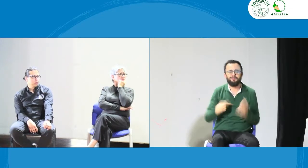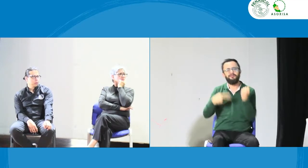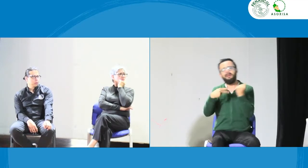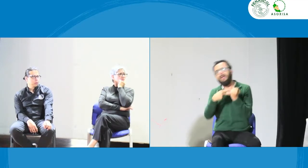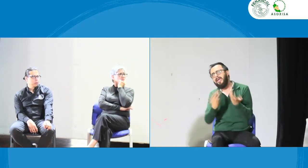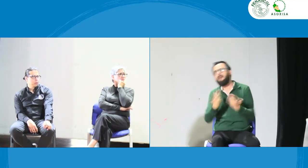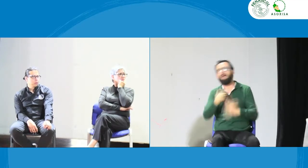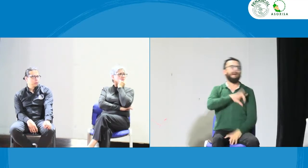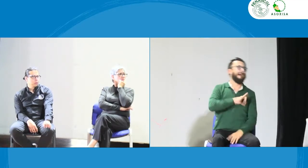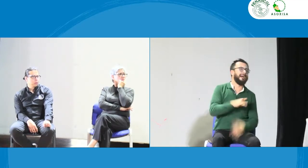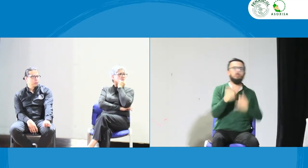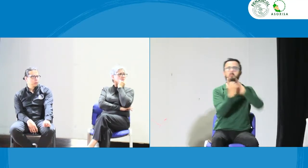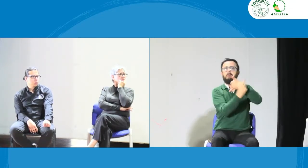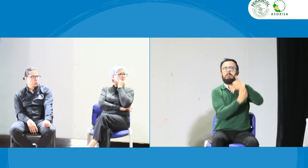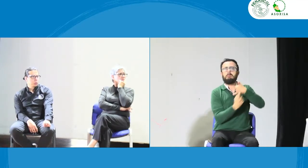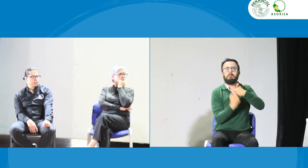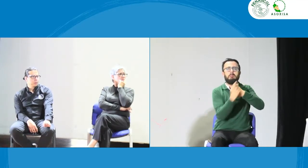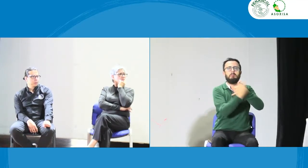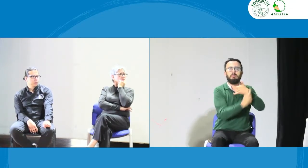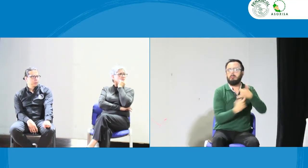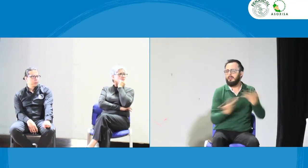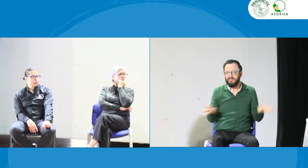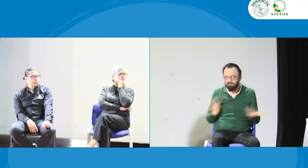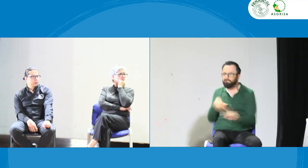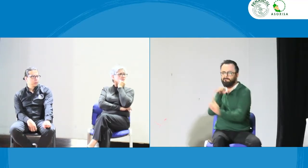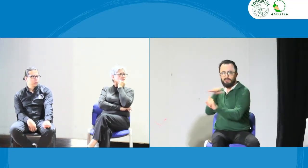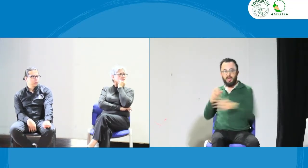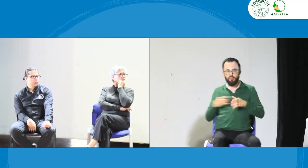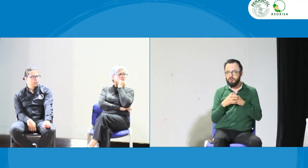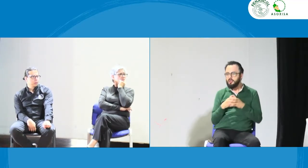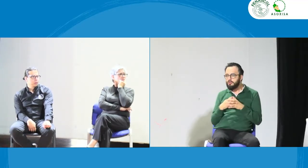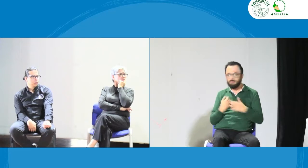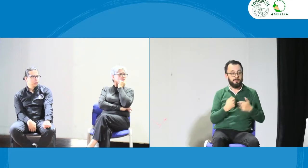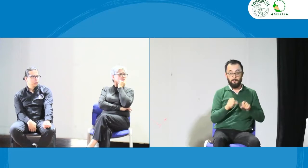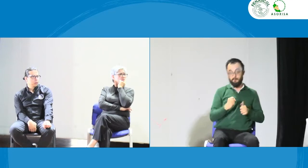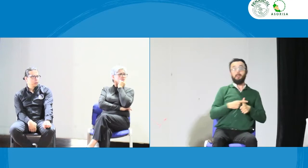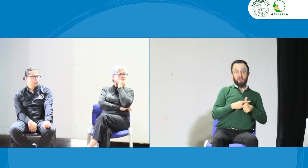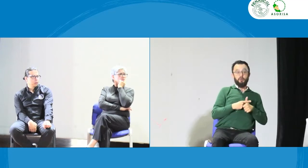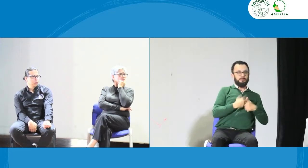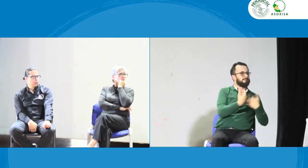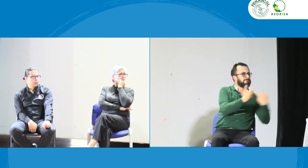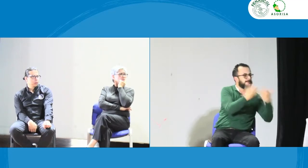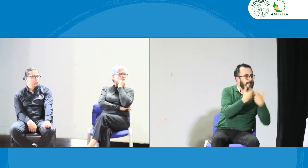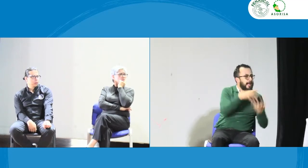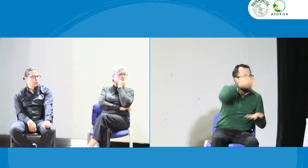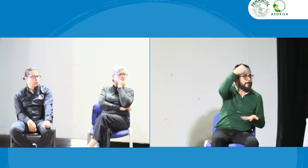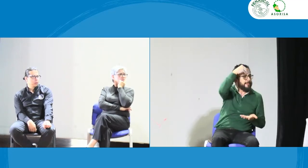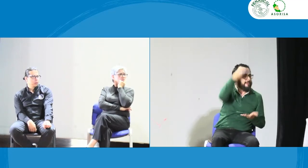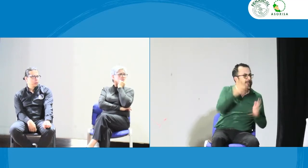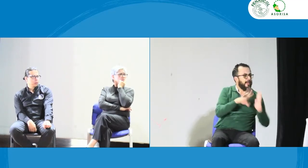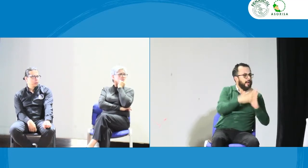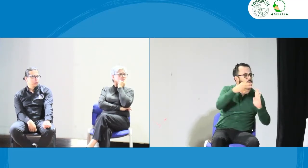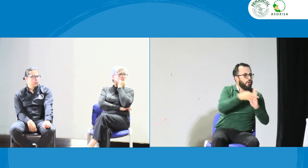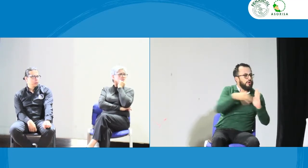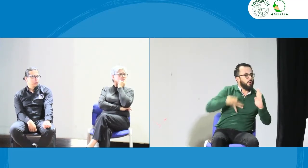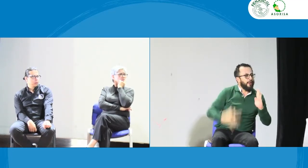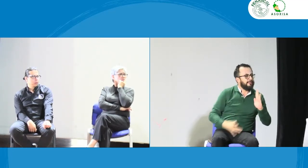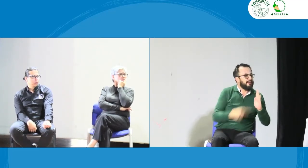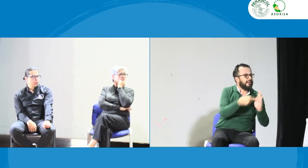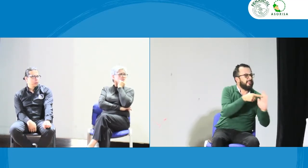ejemplo, cuando se habló de Tomayo, de Meiva, Cali, qué sé yo, diferentes espacios, y es que se haga esa